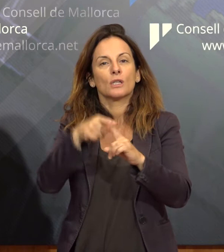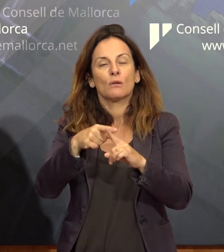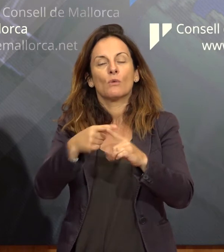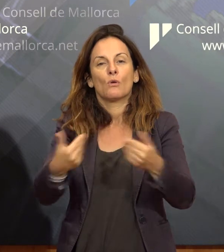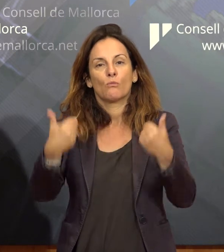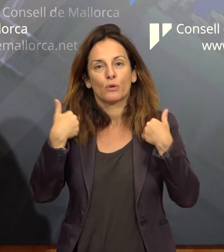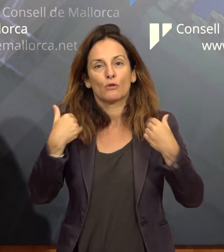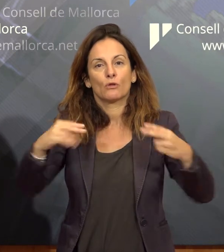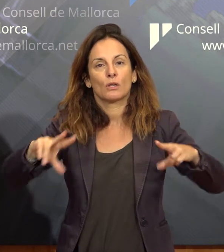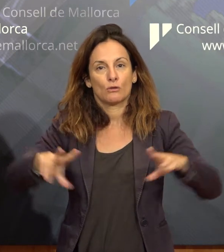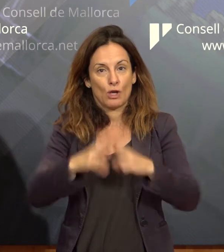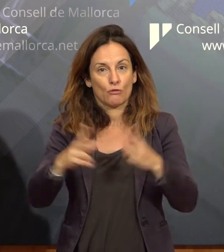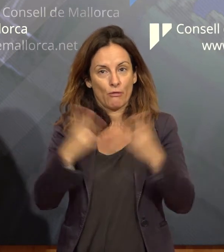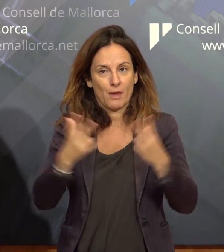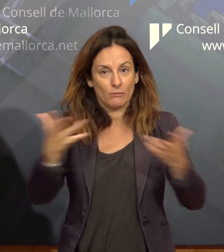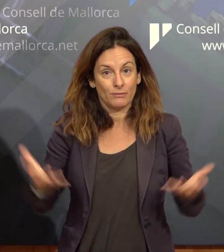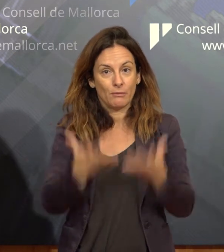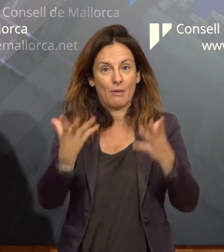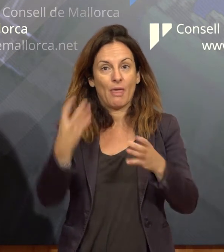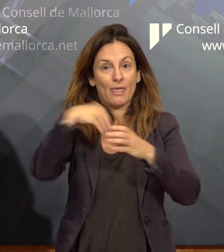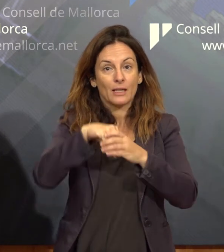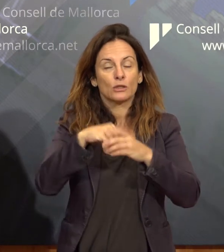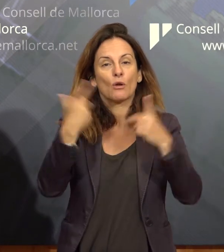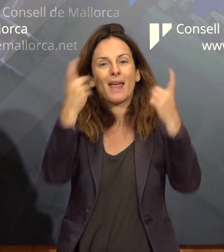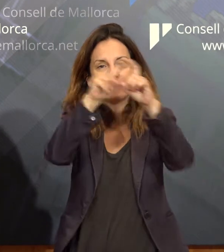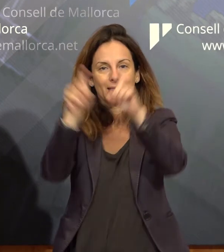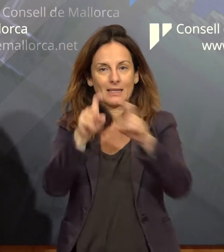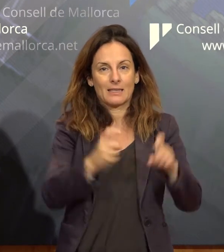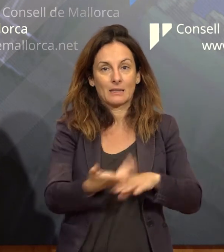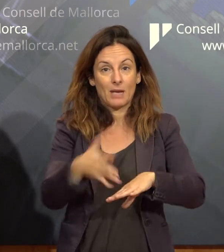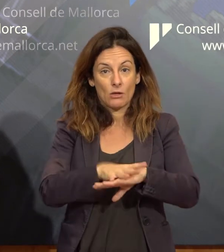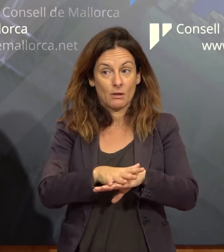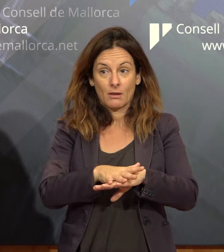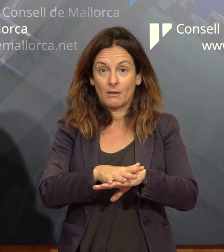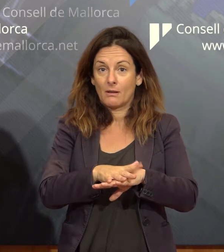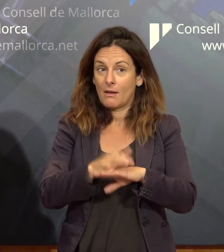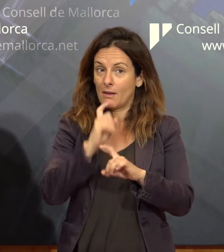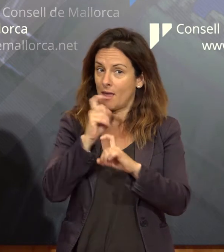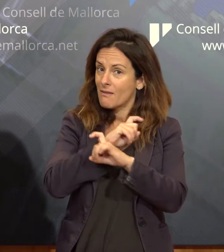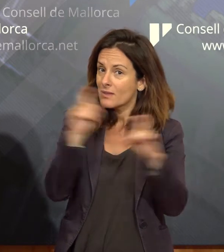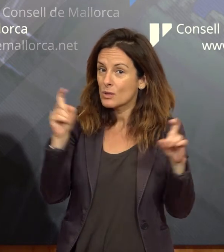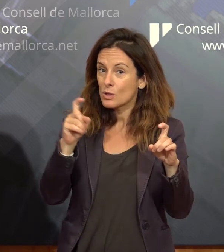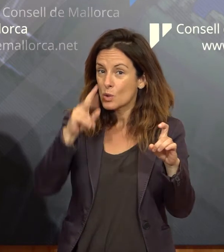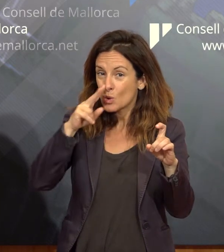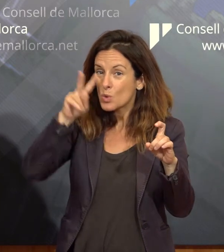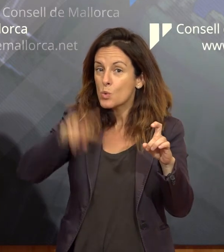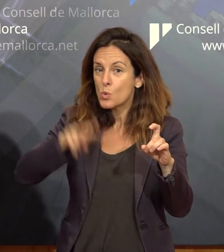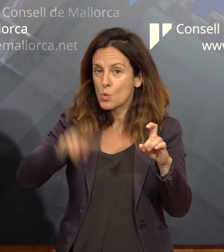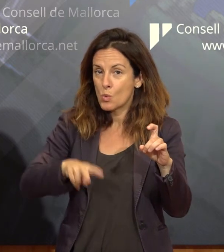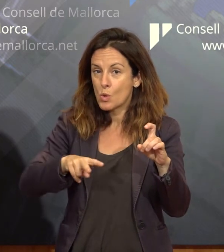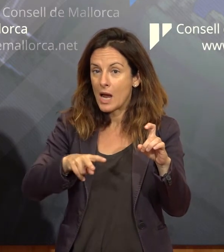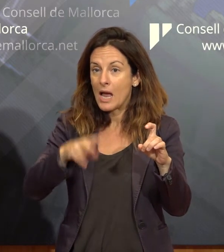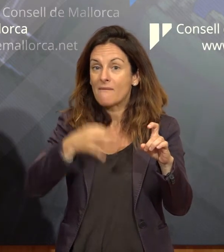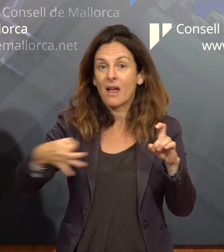les entitats de Mallorca. He de dir que mai cap institució del nostre entorn, de les Illes Balears, no ha